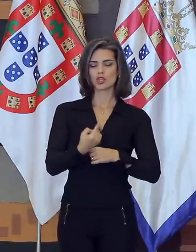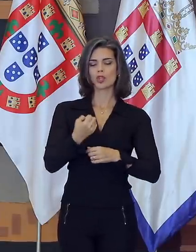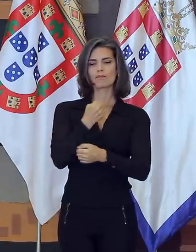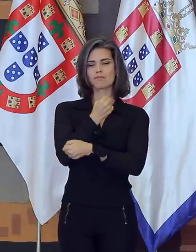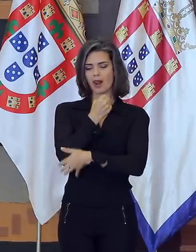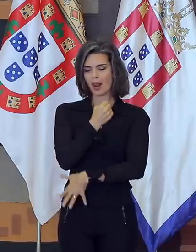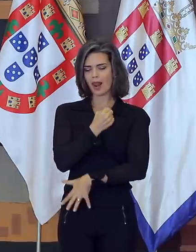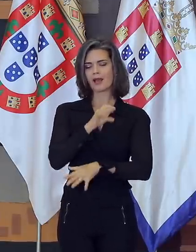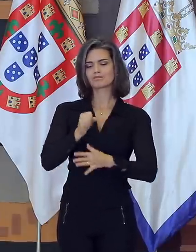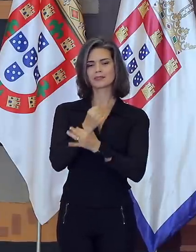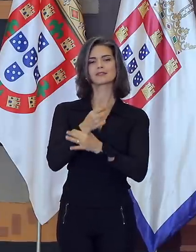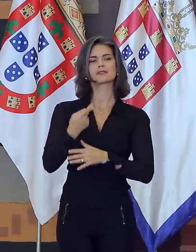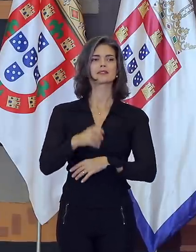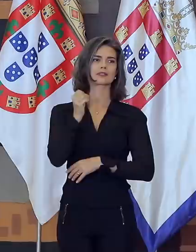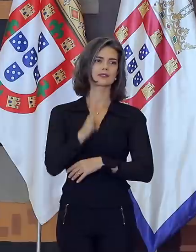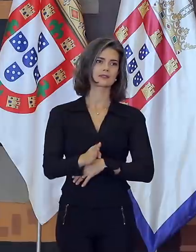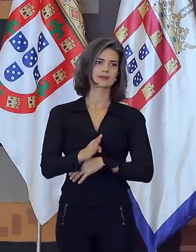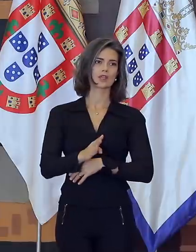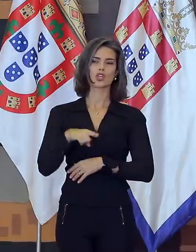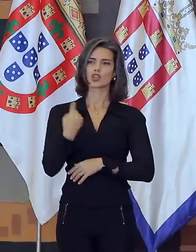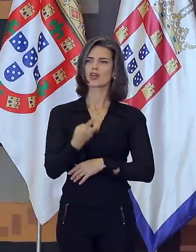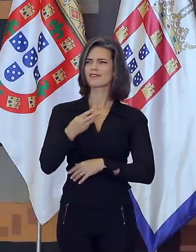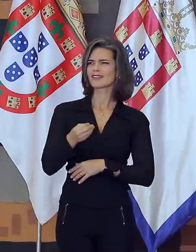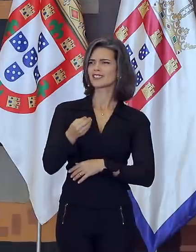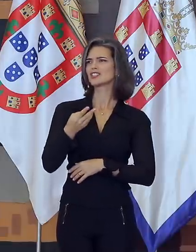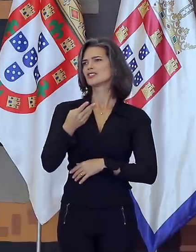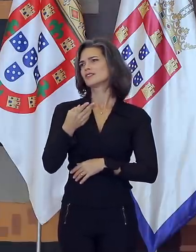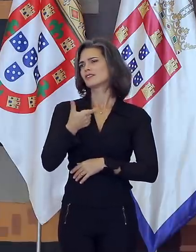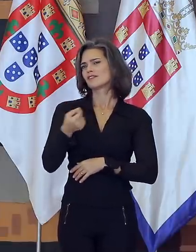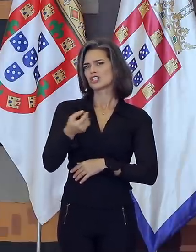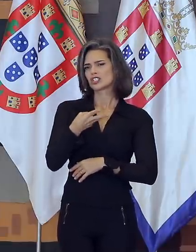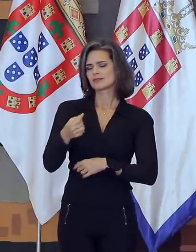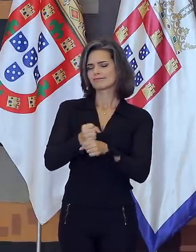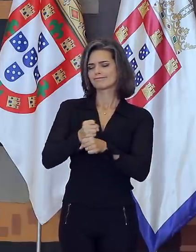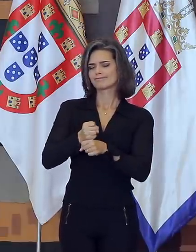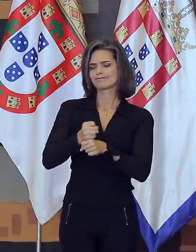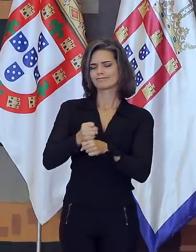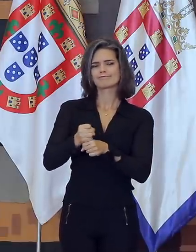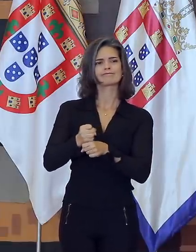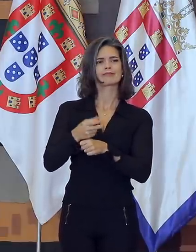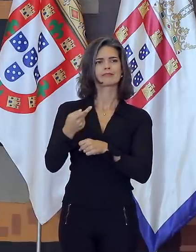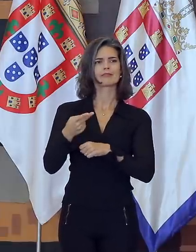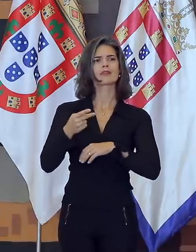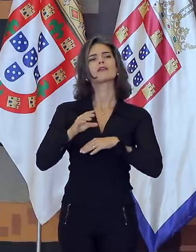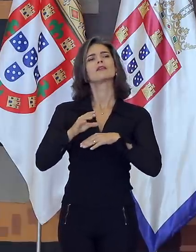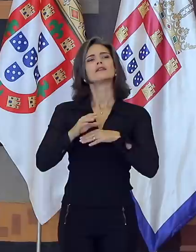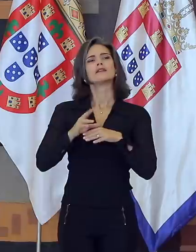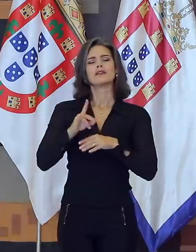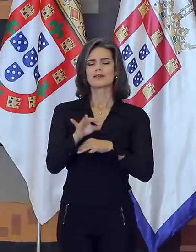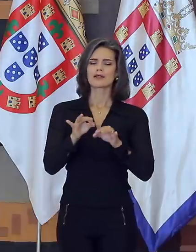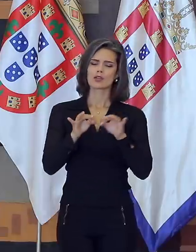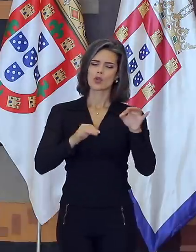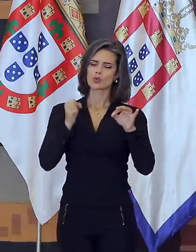durante o tempo, 20, 30, 40 anos de ficarmos na carreira, eles, de alguma maneira, nossas raízes vão ficando mais tênues, perdemos contato com o Brasil, a